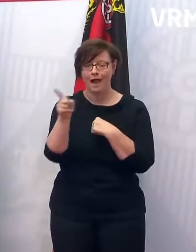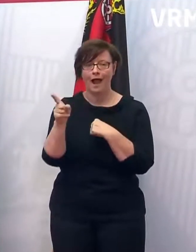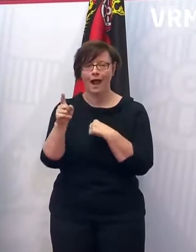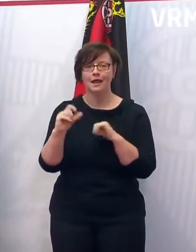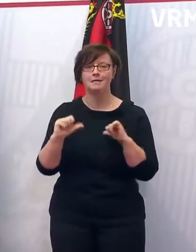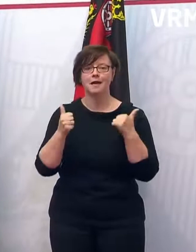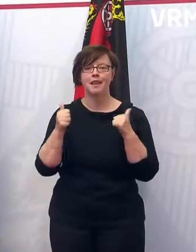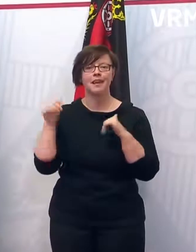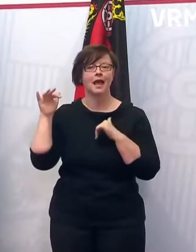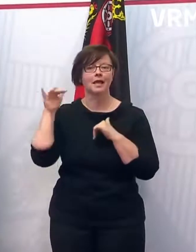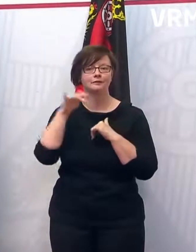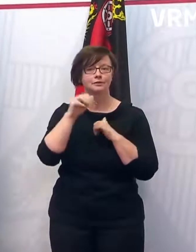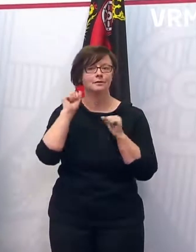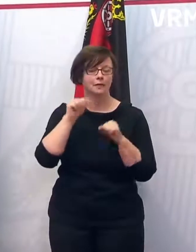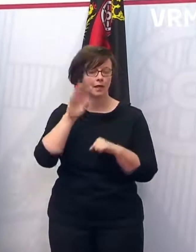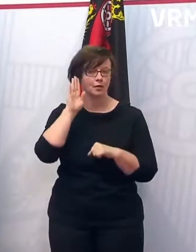hören.